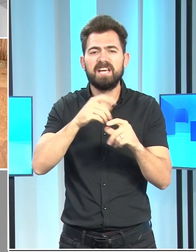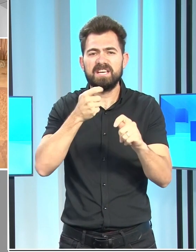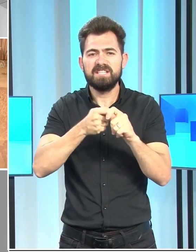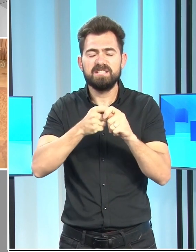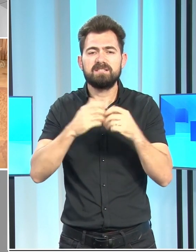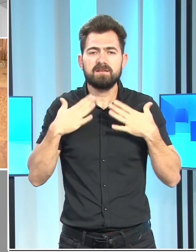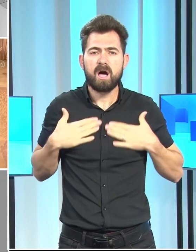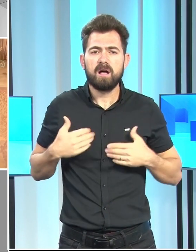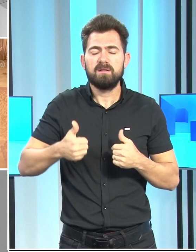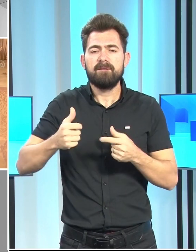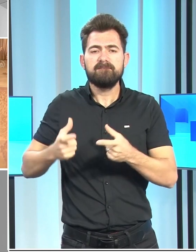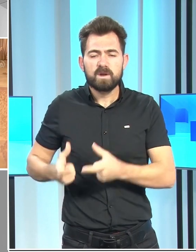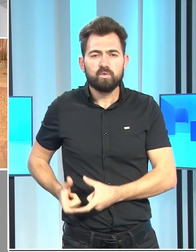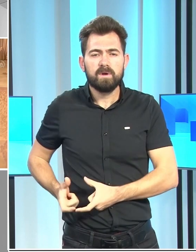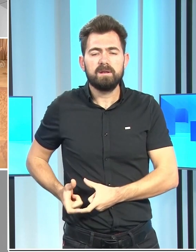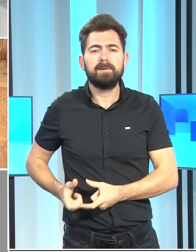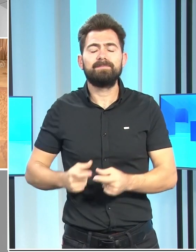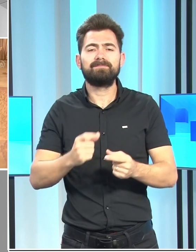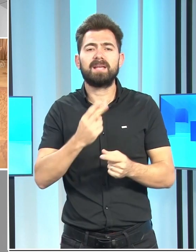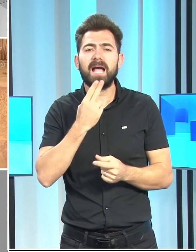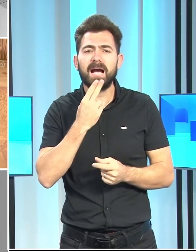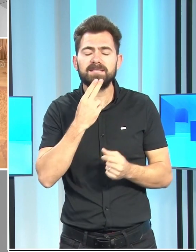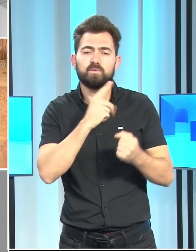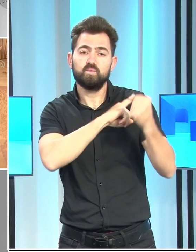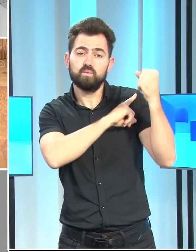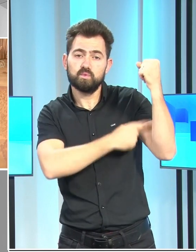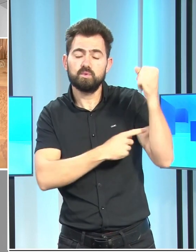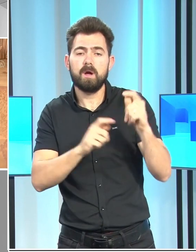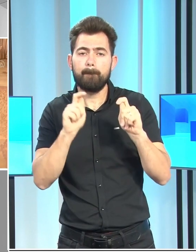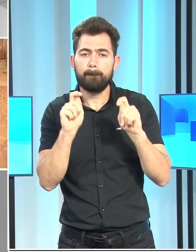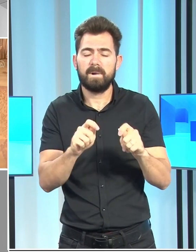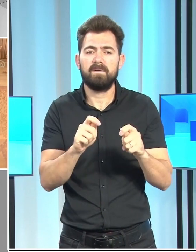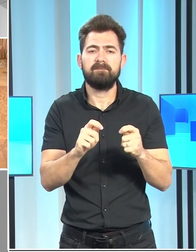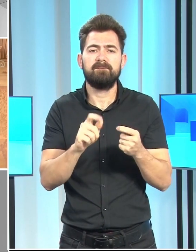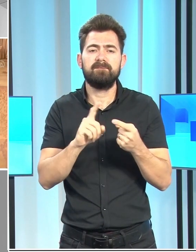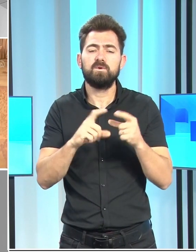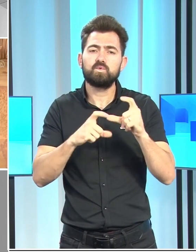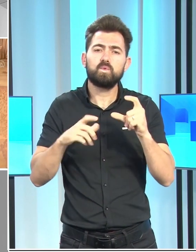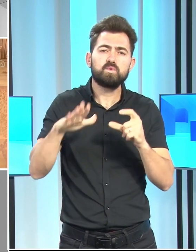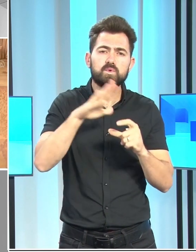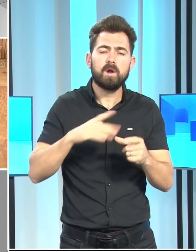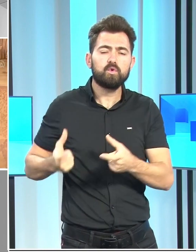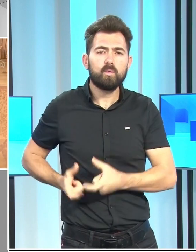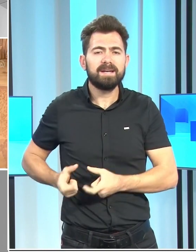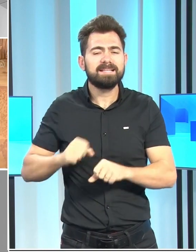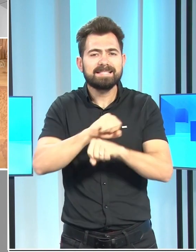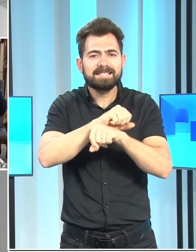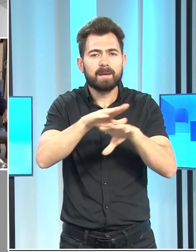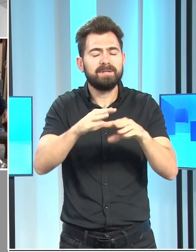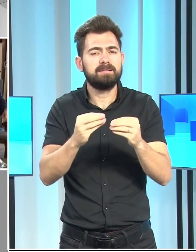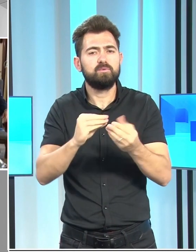sağlığı ve güvenliği, kadının statüsünün güçlendirilmesi, sosyal güvenlik sisteminin